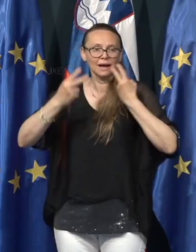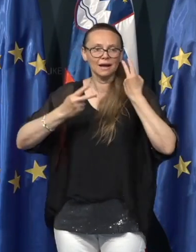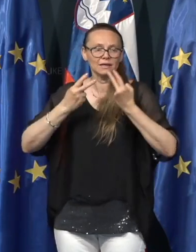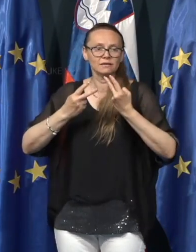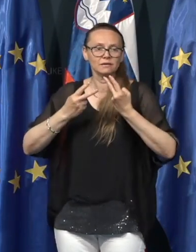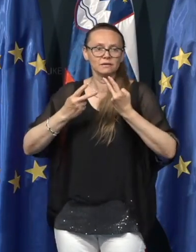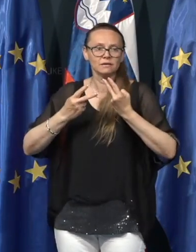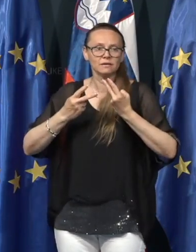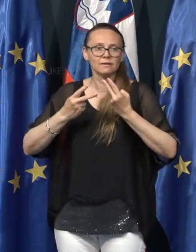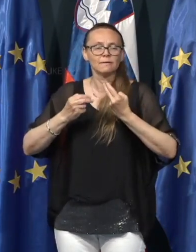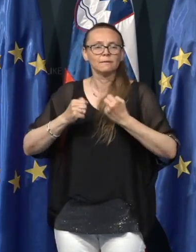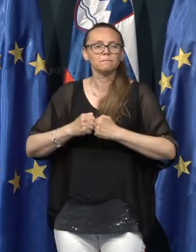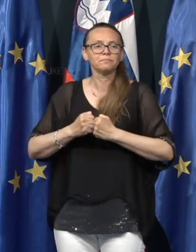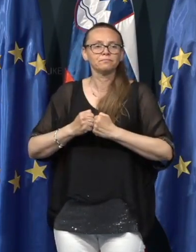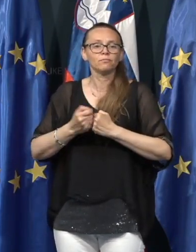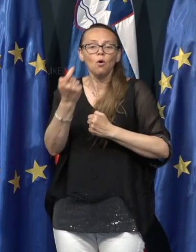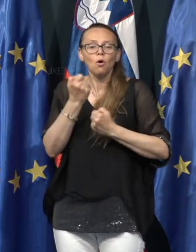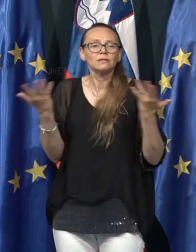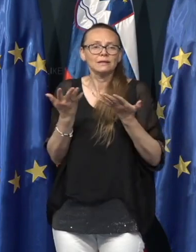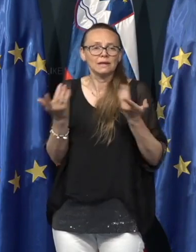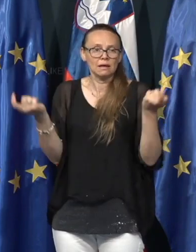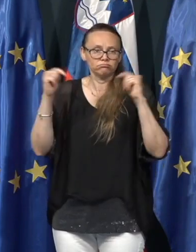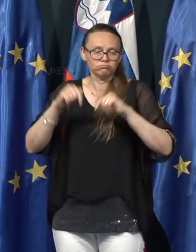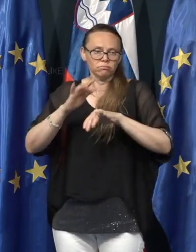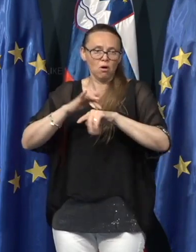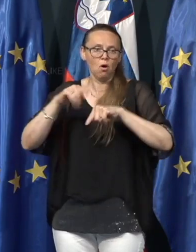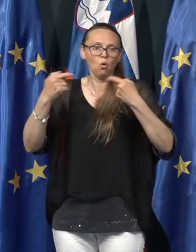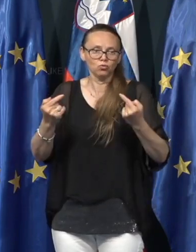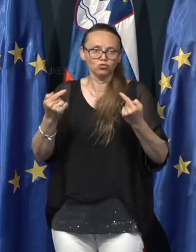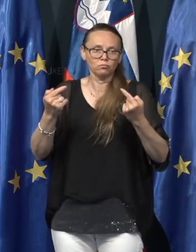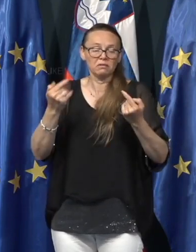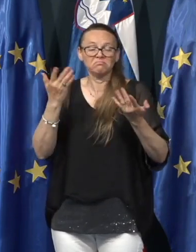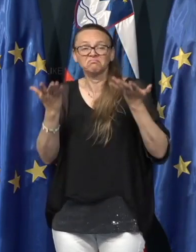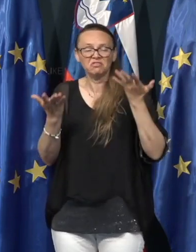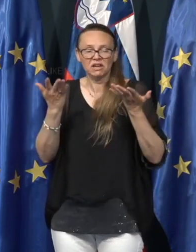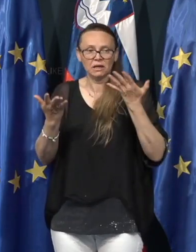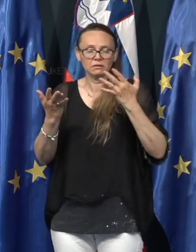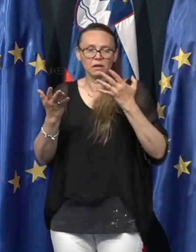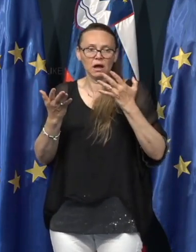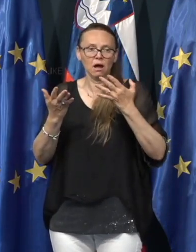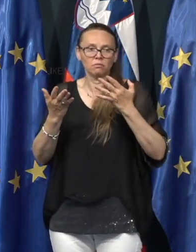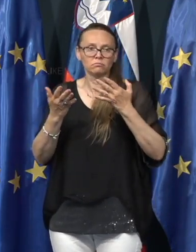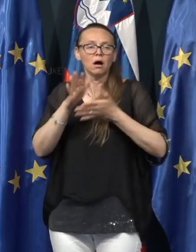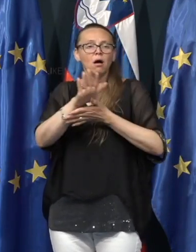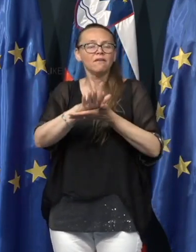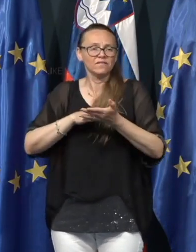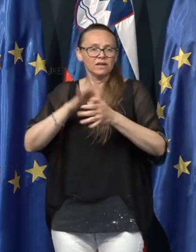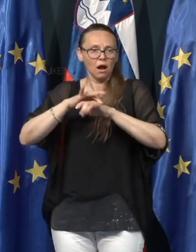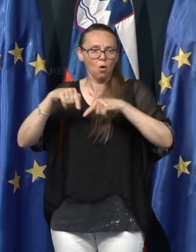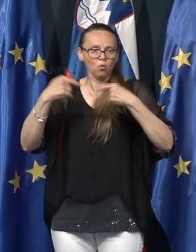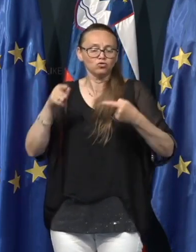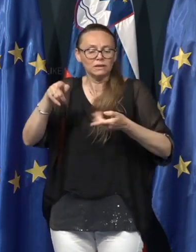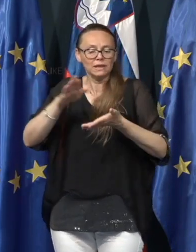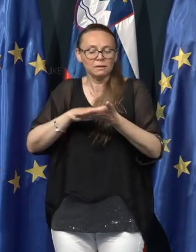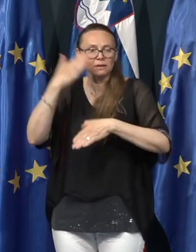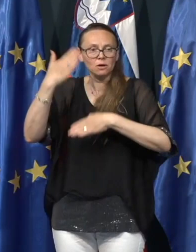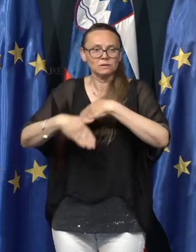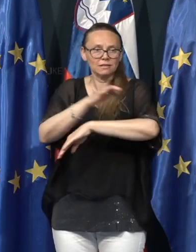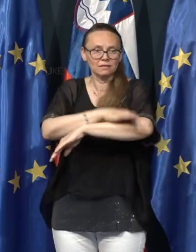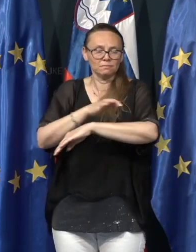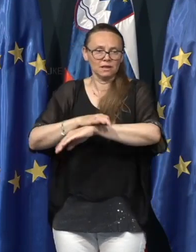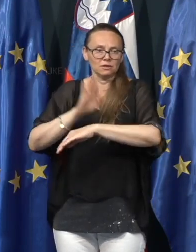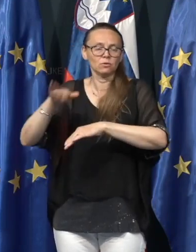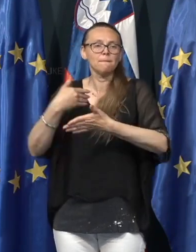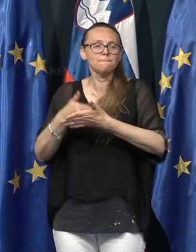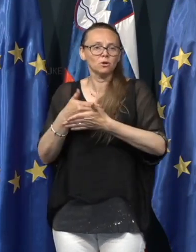vira okužbe, oziroma domnevnega vira okužbe teh primirov v zadnjem tednu na